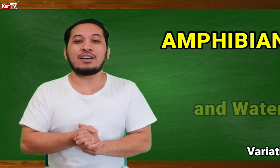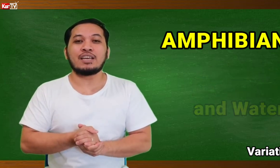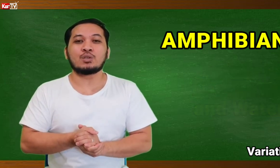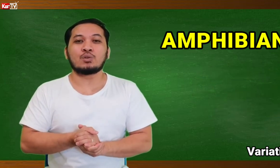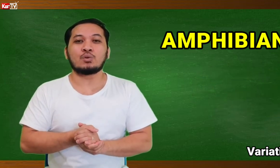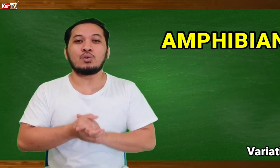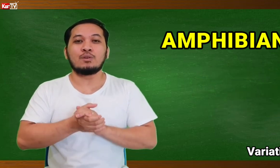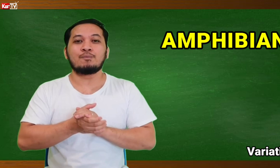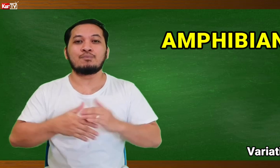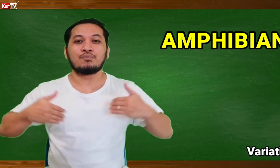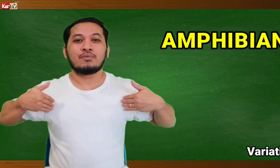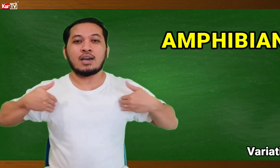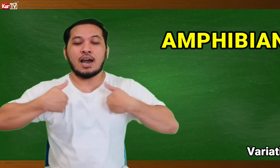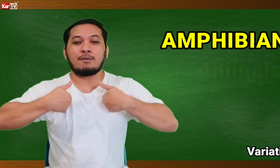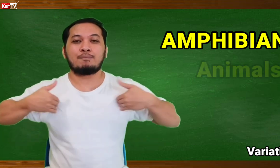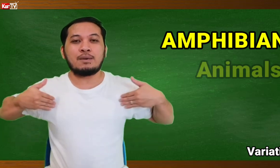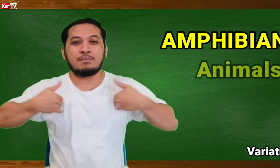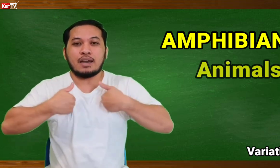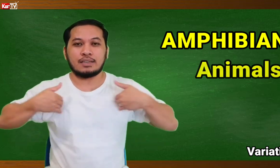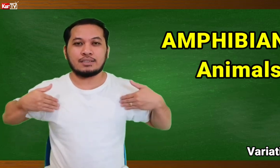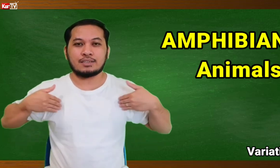VARIATION 2. AMPHIBIANS.